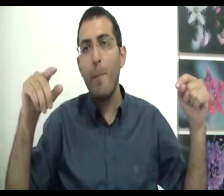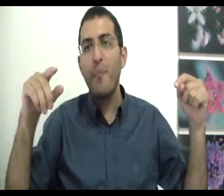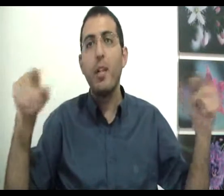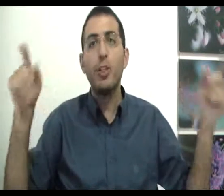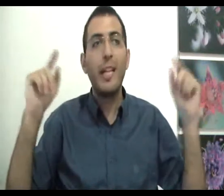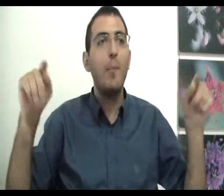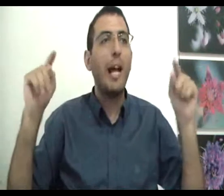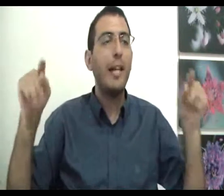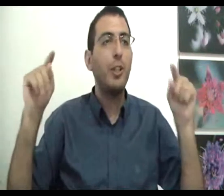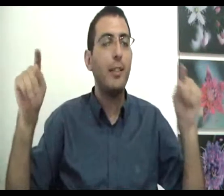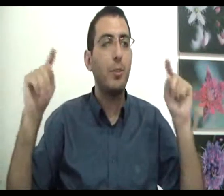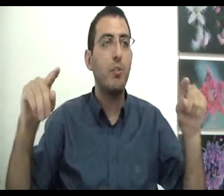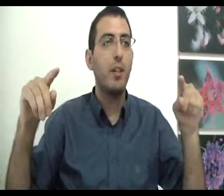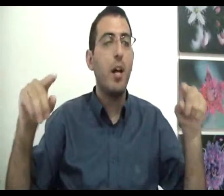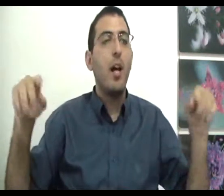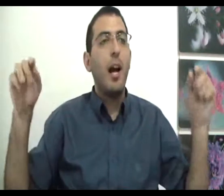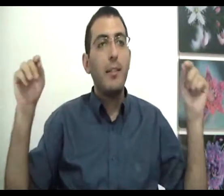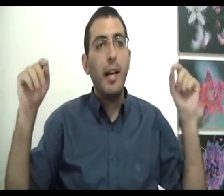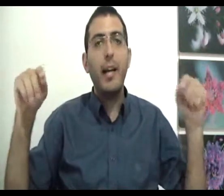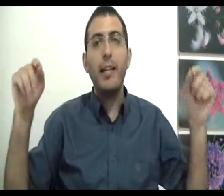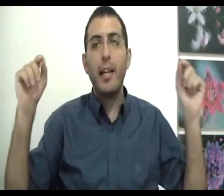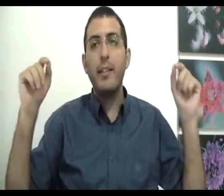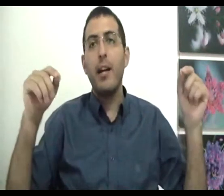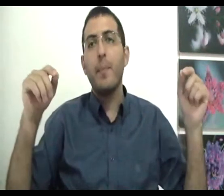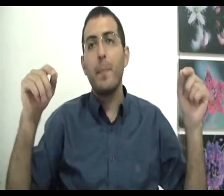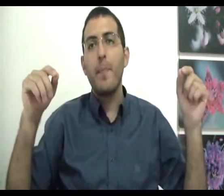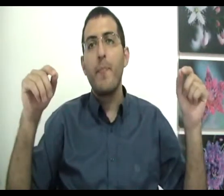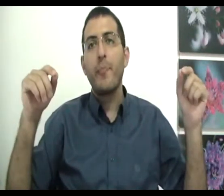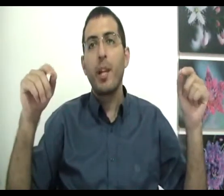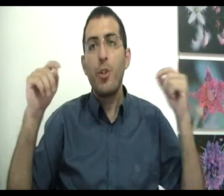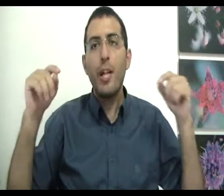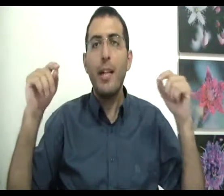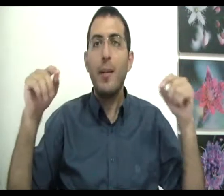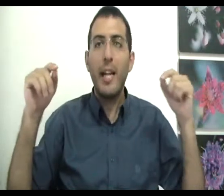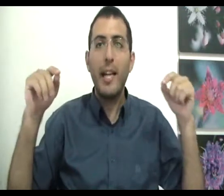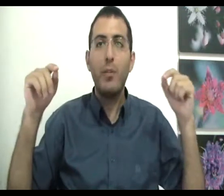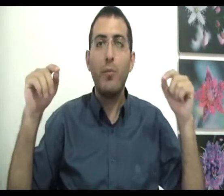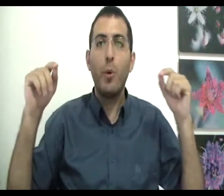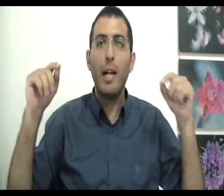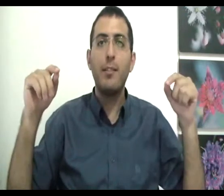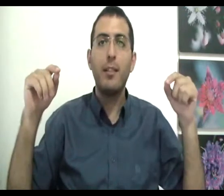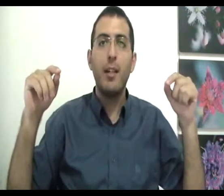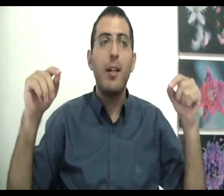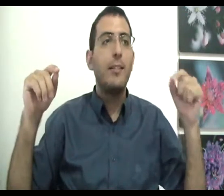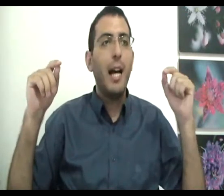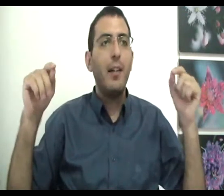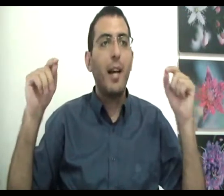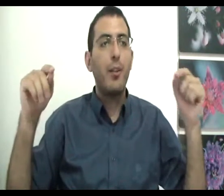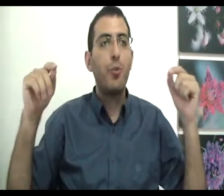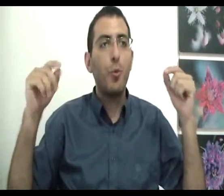שגם להגיע שרע זה טוב הדרך היחידה של האדם להגיע לטוב מוחלט זה אך ורק שהוא